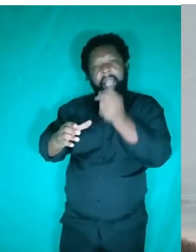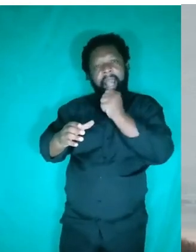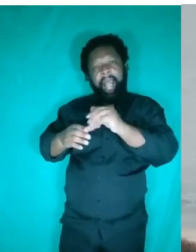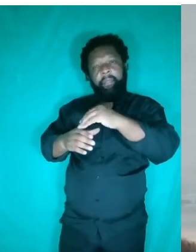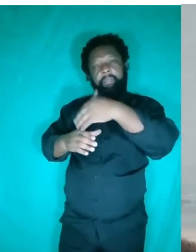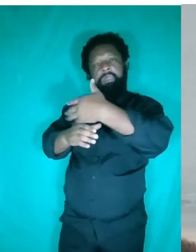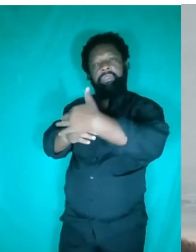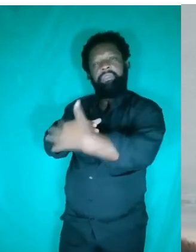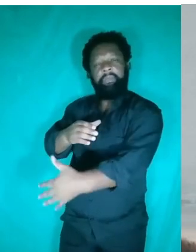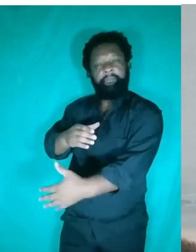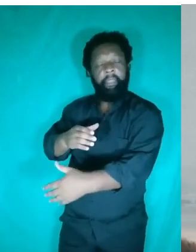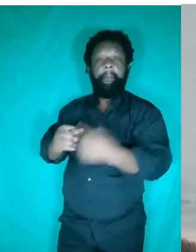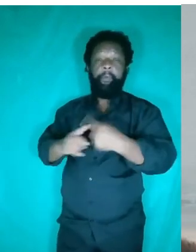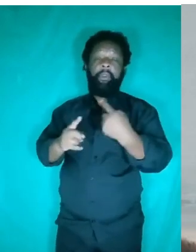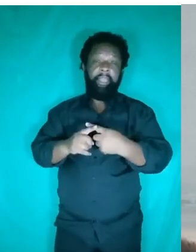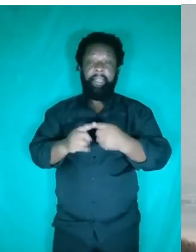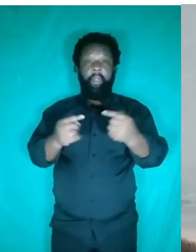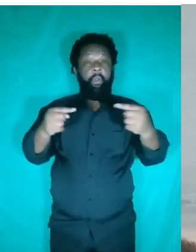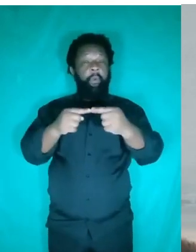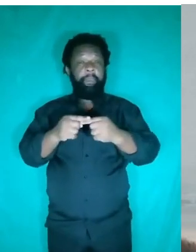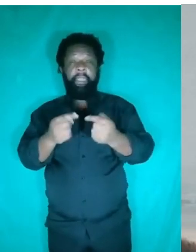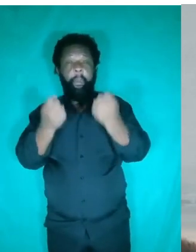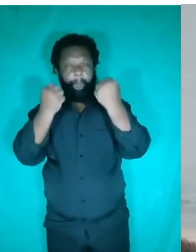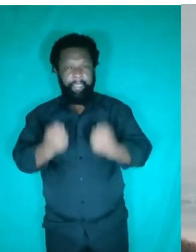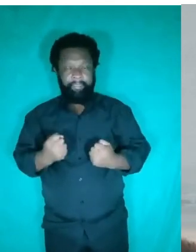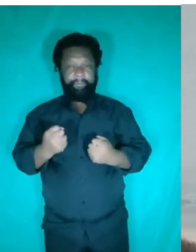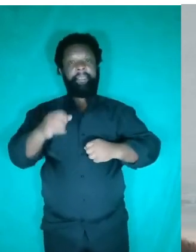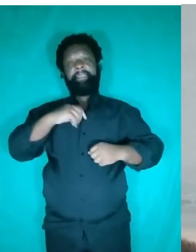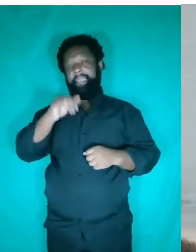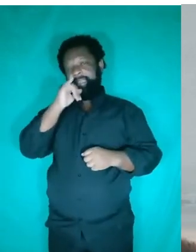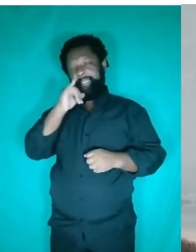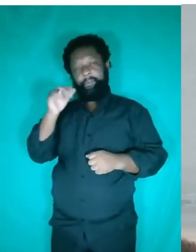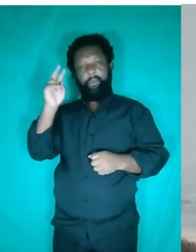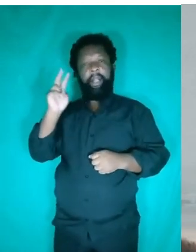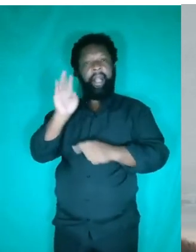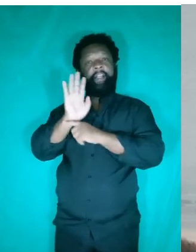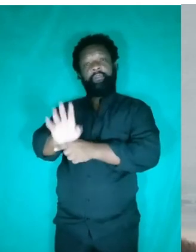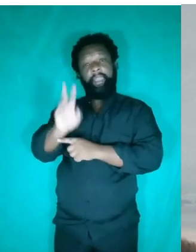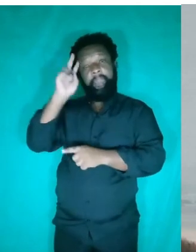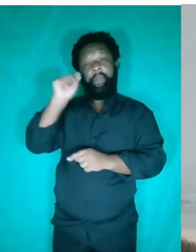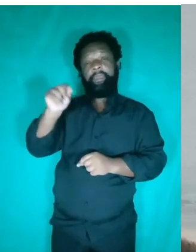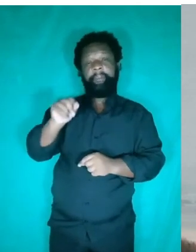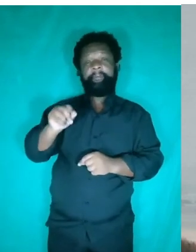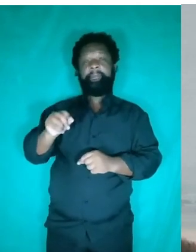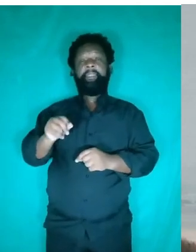desse objeto. Eu coloquei uma situação problema aqui, que nos faz remeter à mesma situação inicial